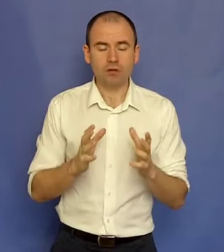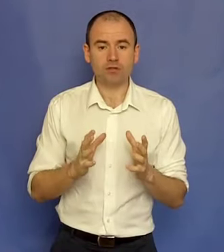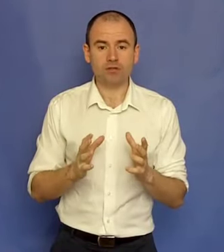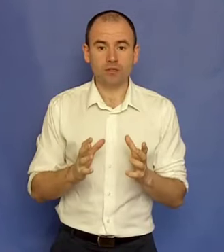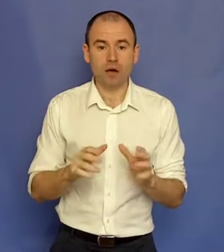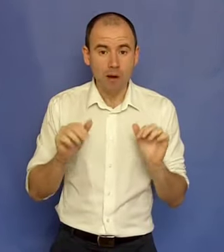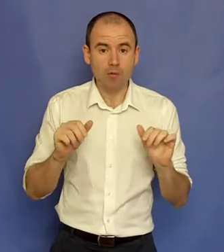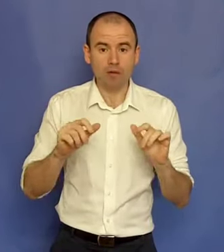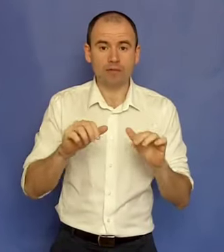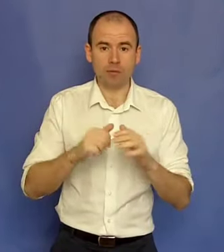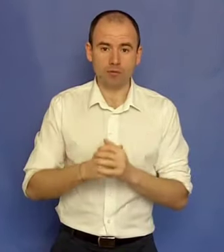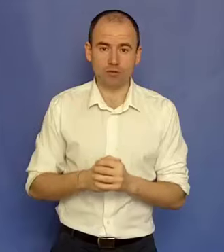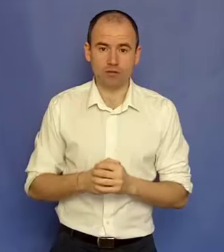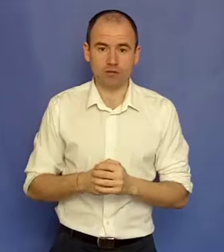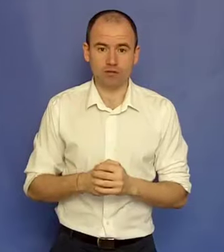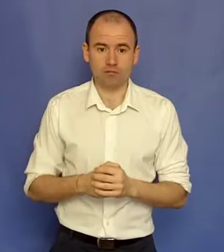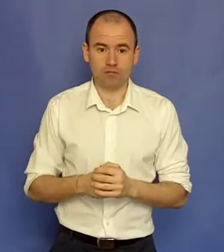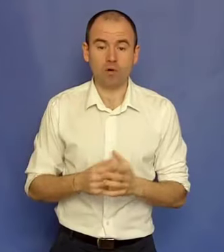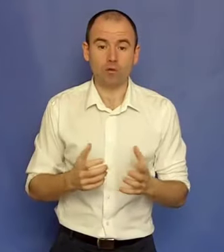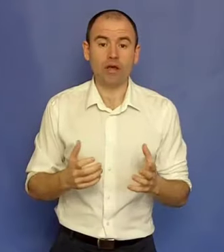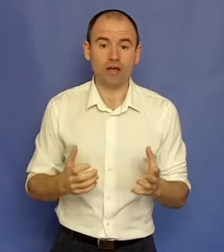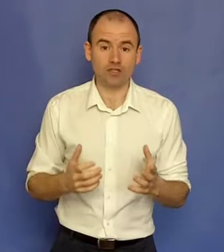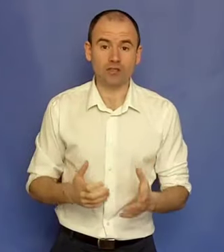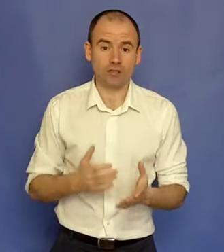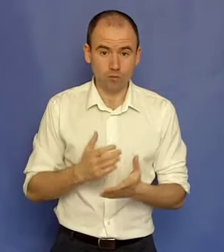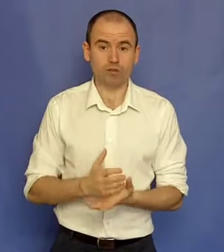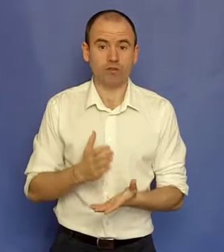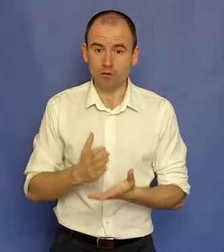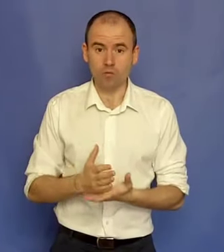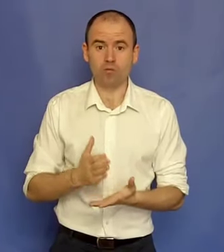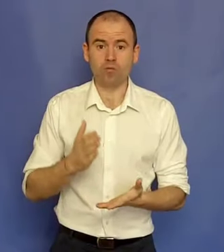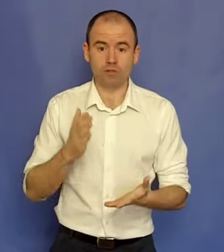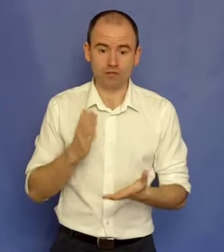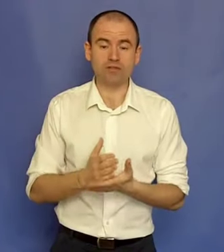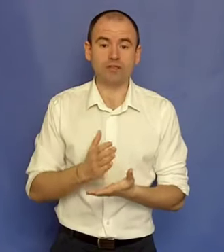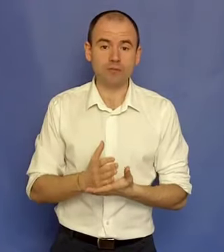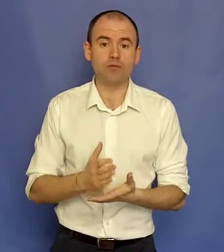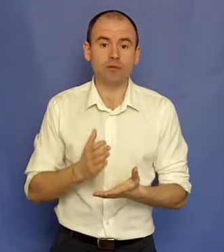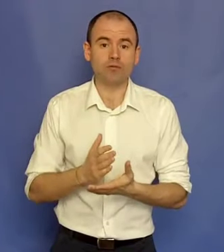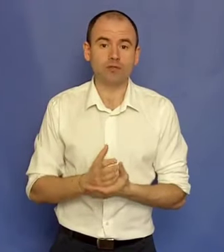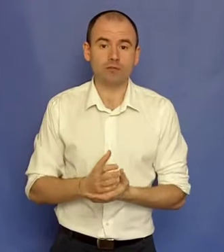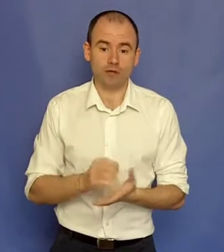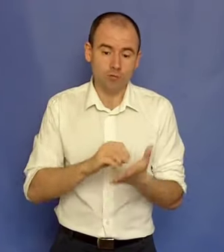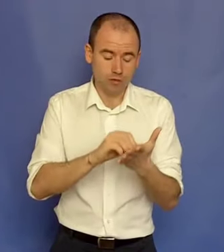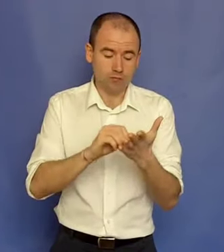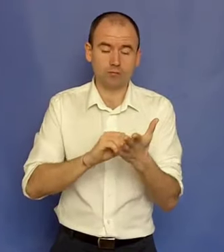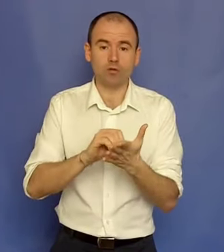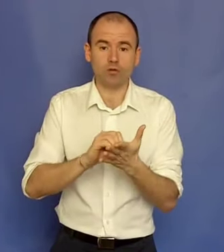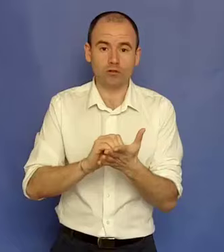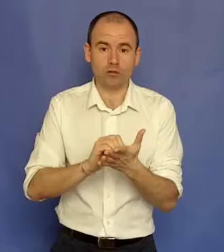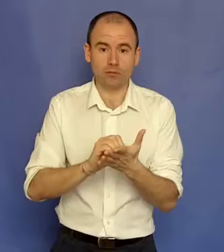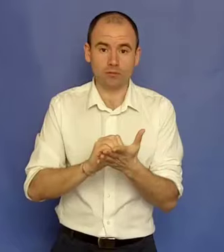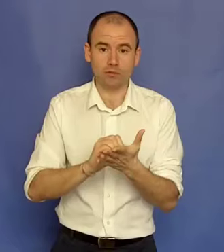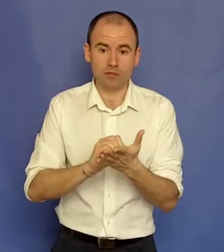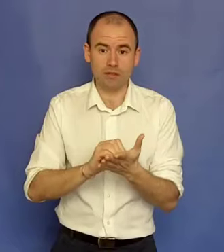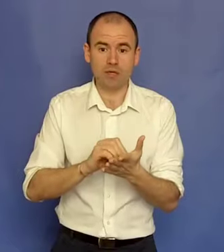Și vreau să știi că am umblat în papucii ăștia. Am unui angajat care muncește ca robul și vinde timpul pentru niște bani. Eu munceam 20 de ore pe săptămână în mine